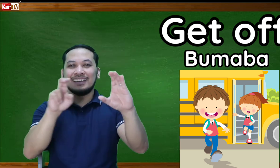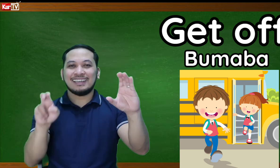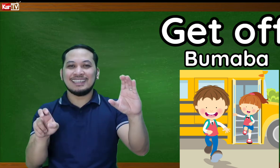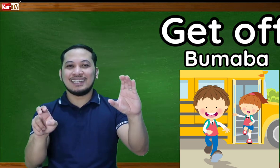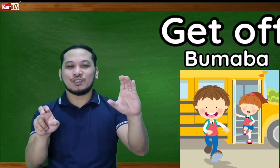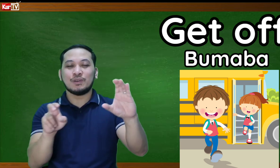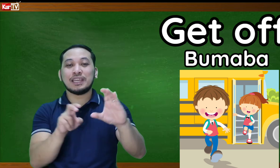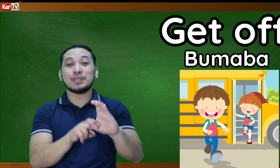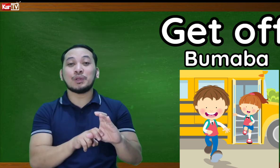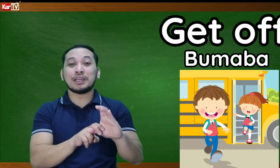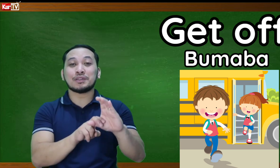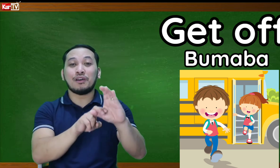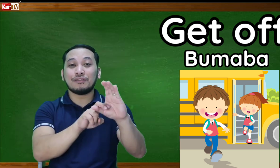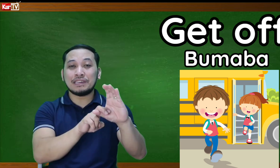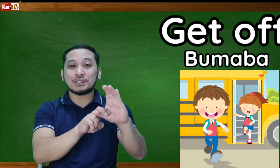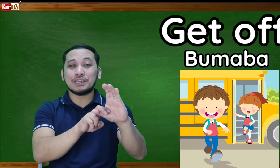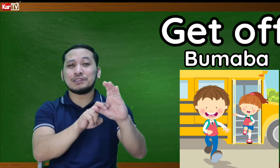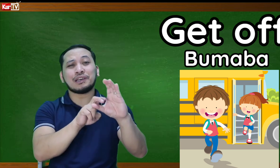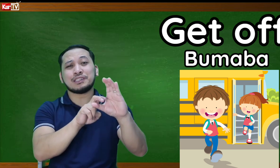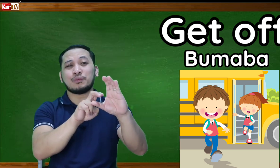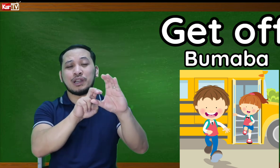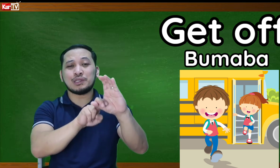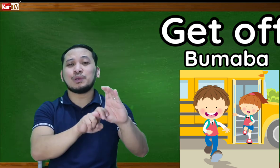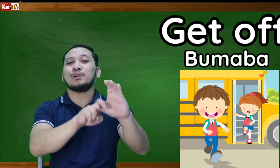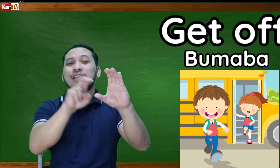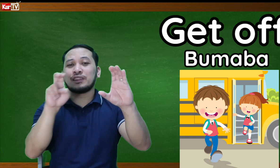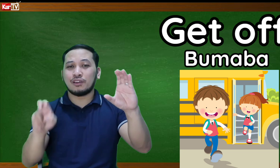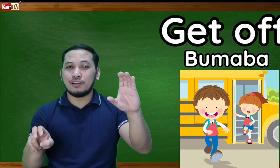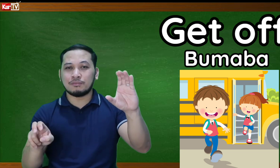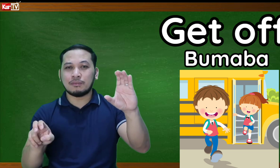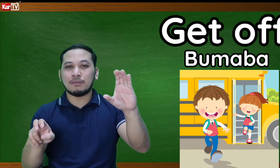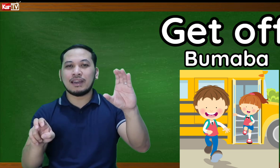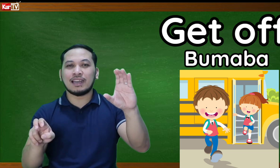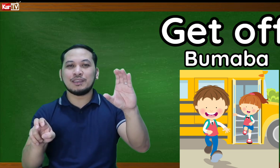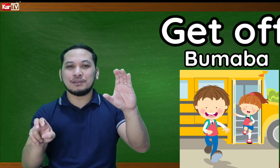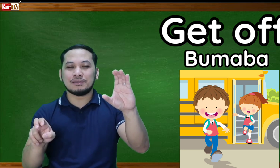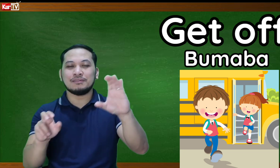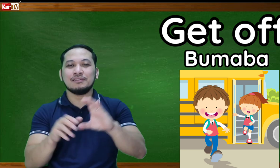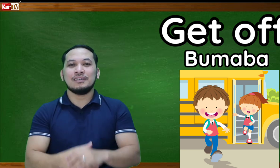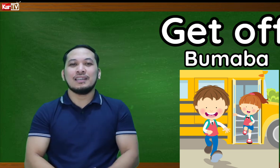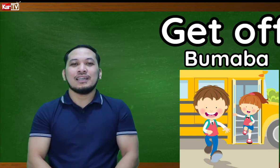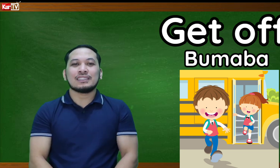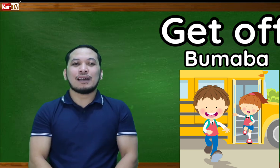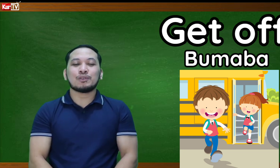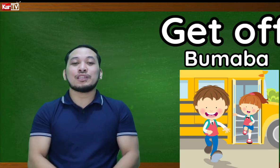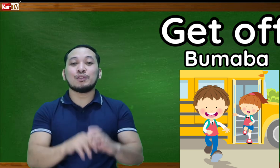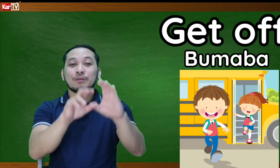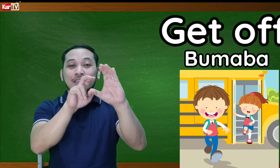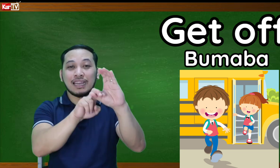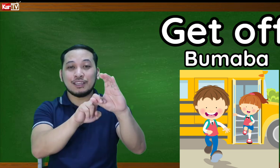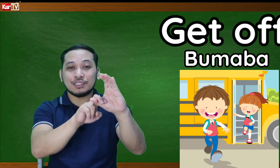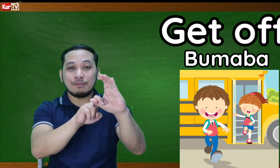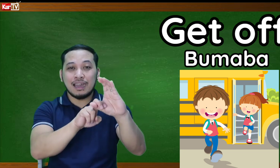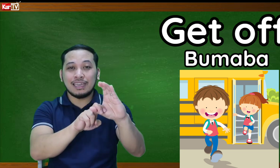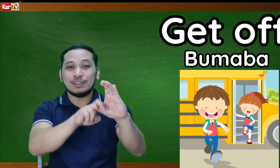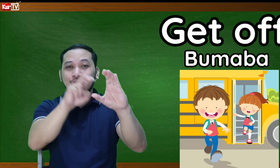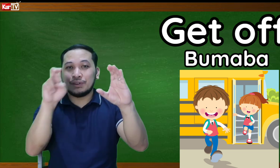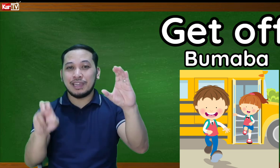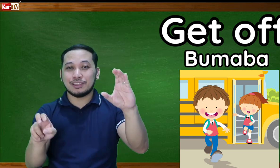Ayan. Kung marahin, nandun lang kayo sa office, or nandun lang kayo sa word nyo. get-off. Bababa na kayo. Tapos, nandun naman na kayo sa bahay ninyo. Get